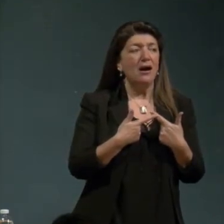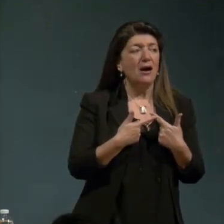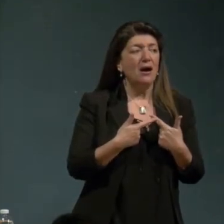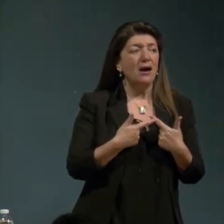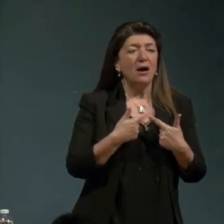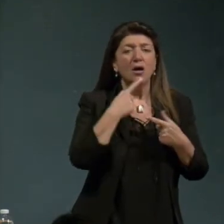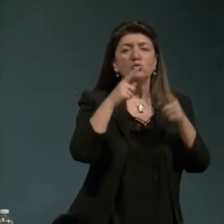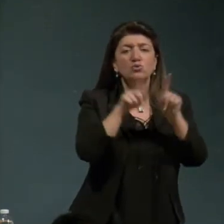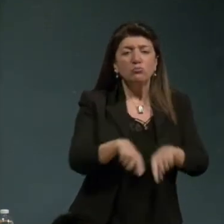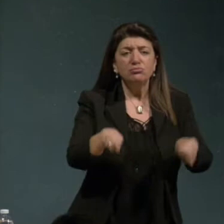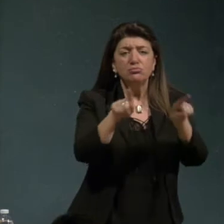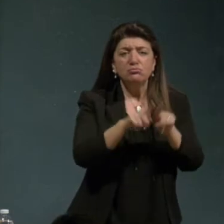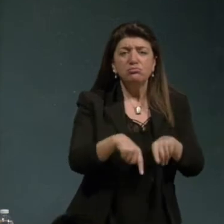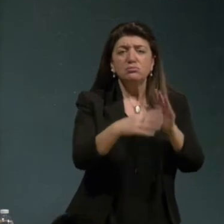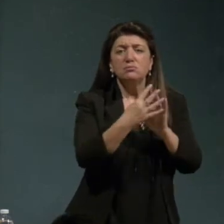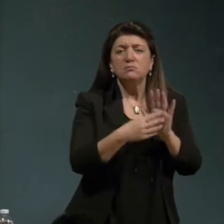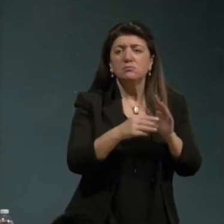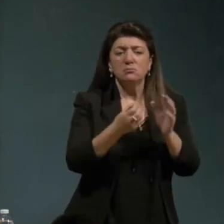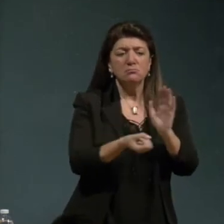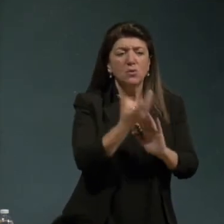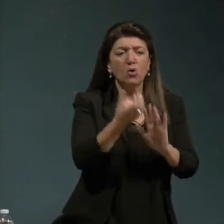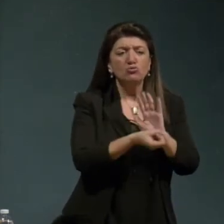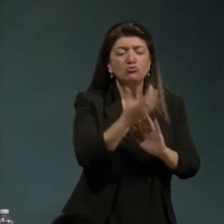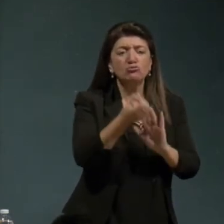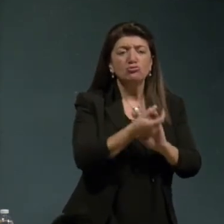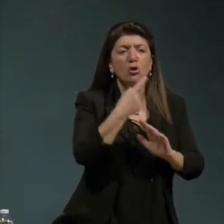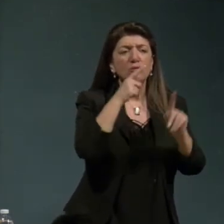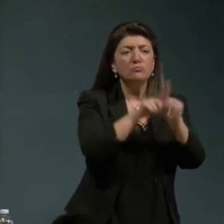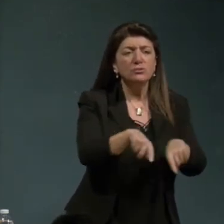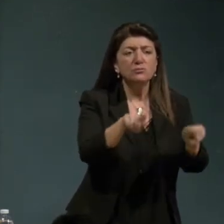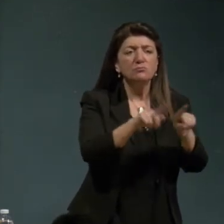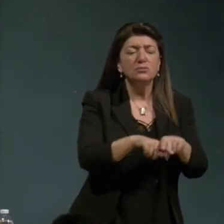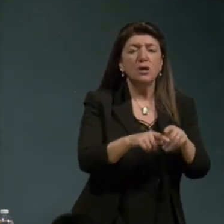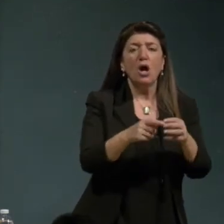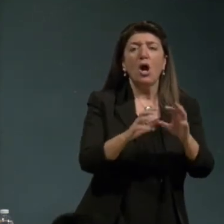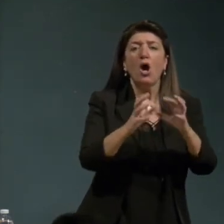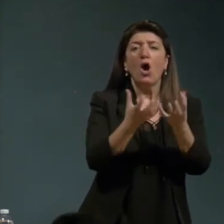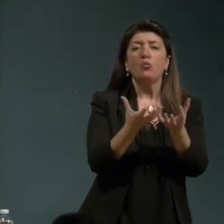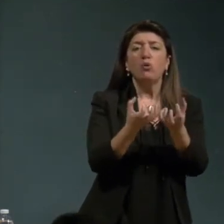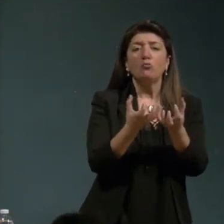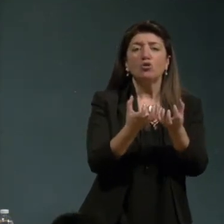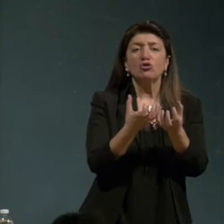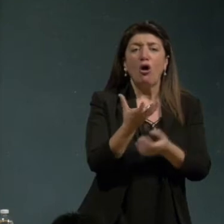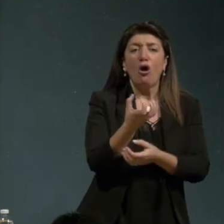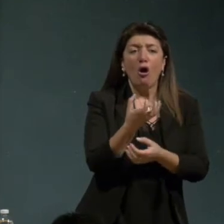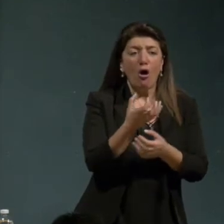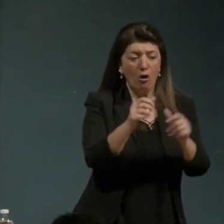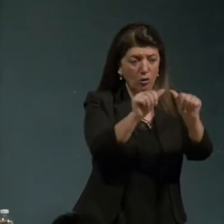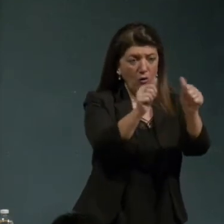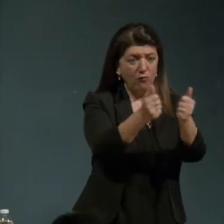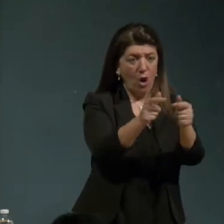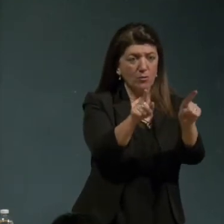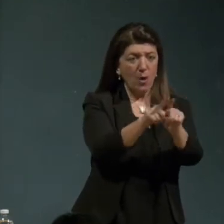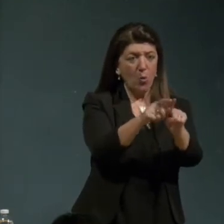standardizzata tutte le pomodori hanno la stessa forma e la stessa insipidità